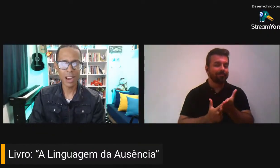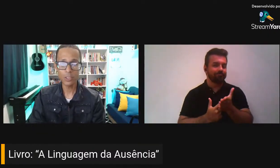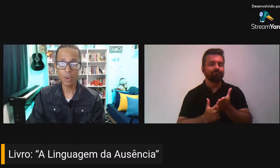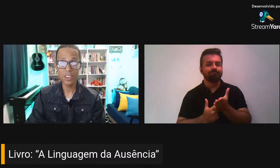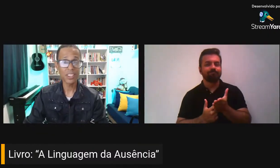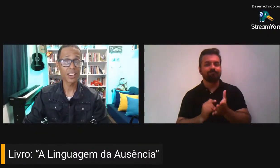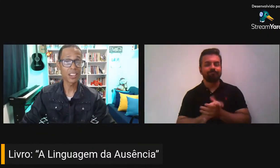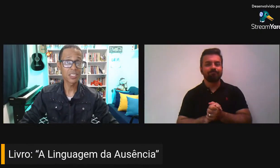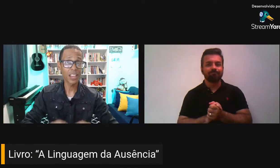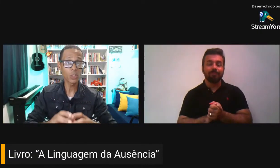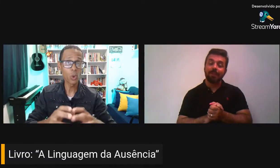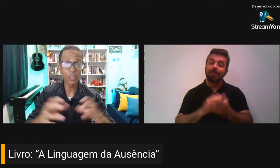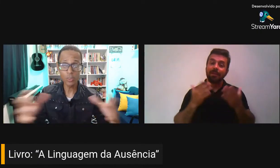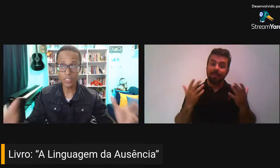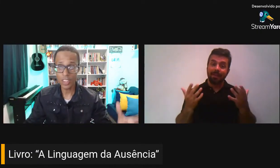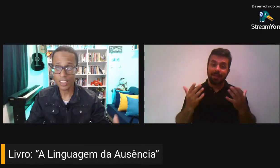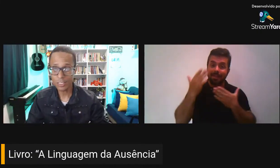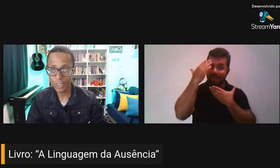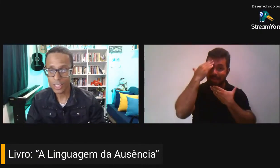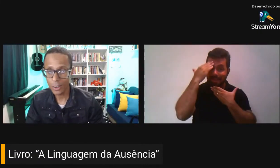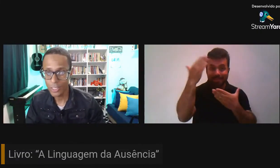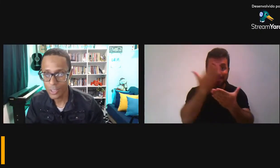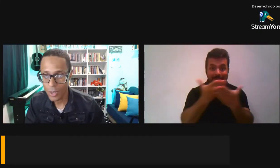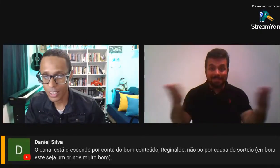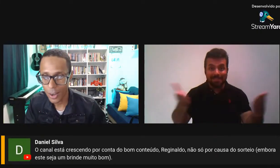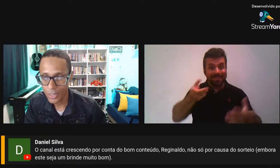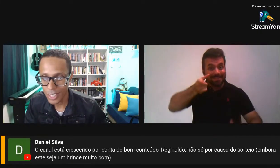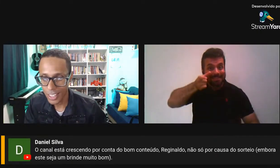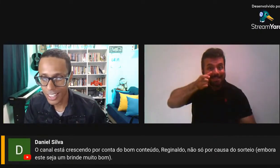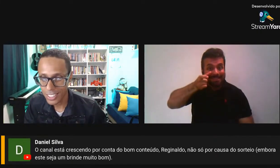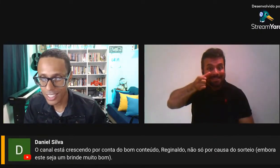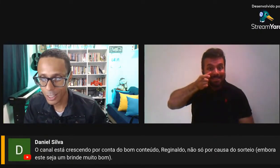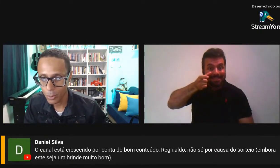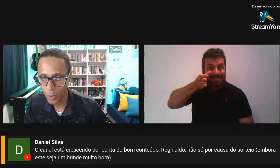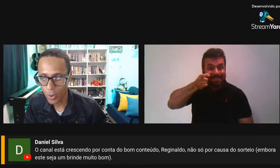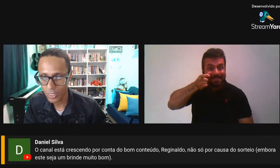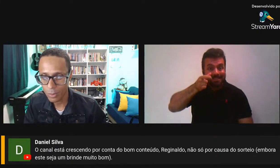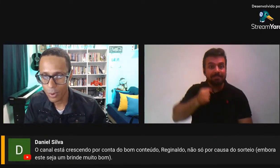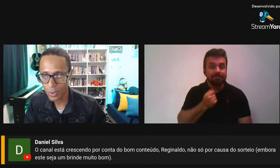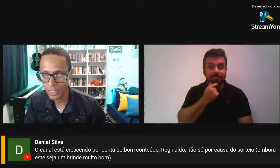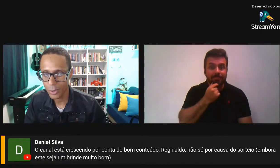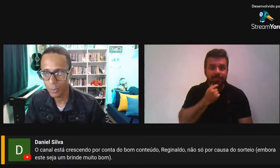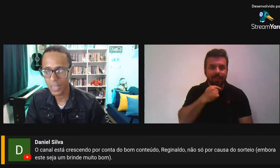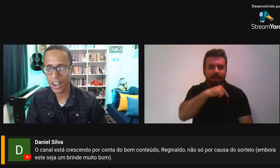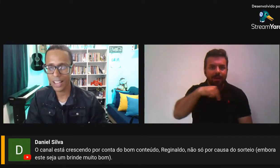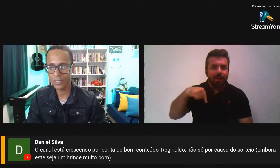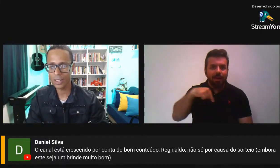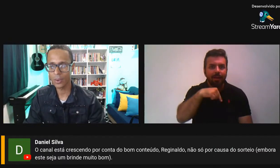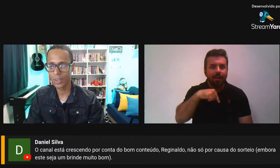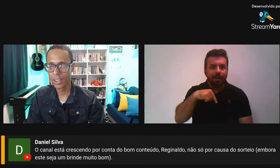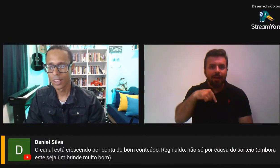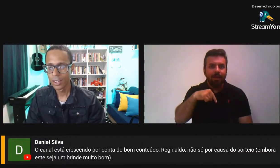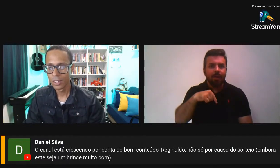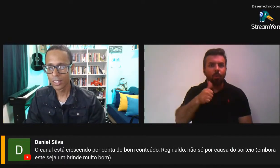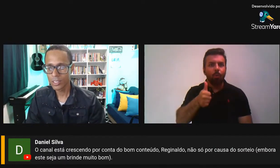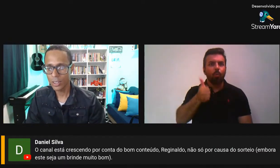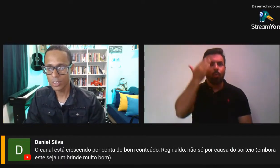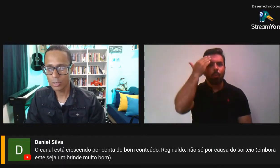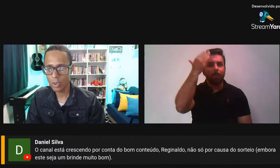Quero, mais uma vez, agradecer a todos vocês. O Daniel disse, o canal está crescendo por conta do bom conteúdo. Obrigado, Daniel.